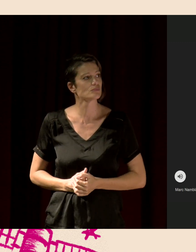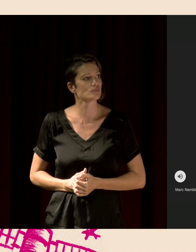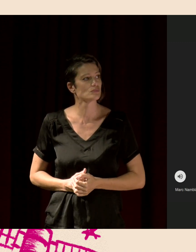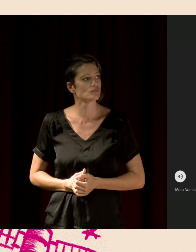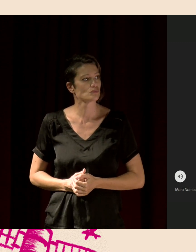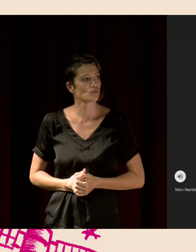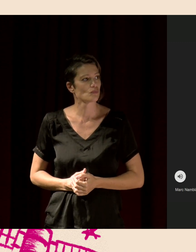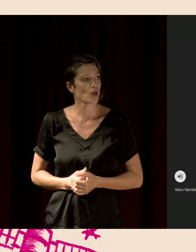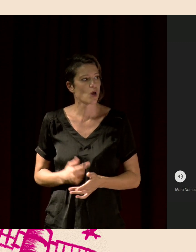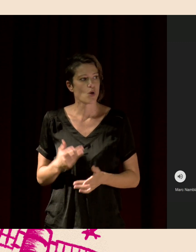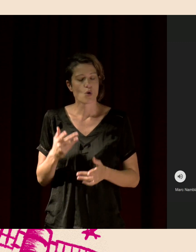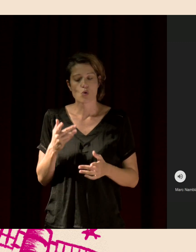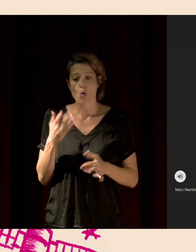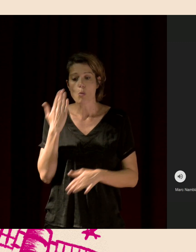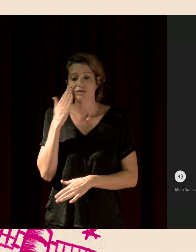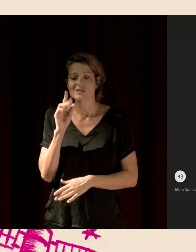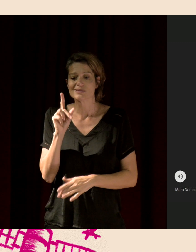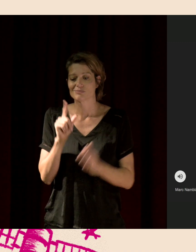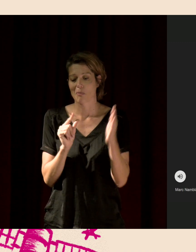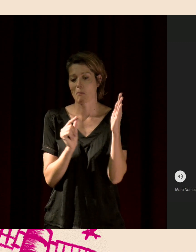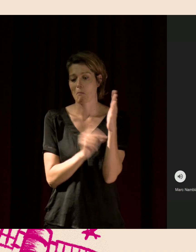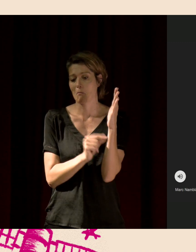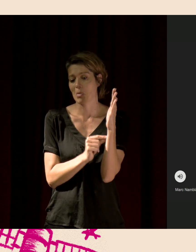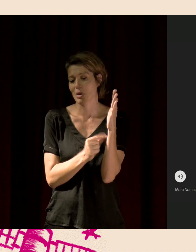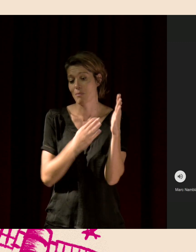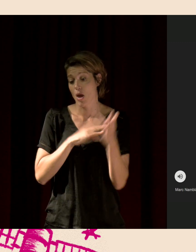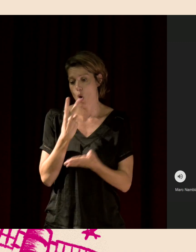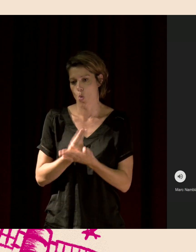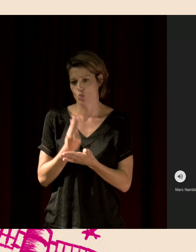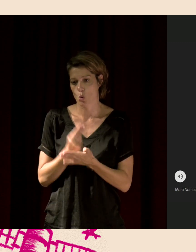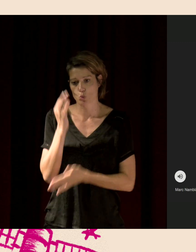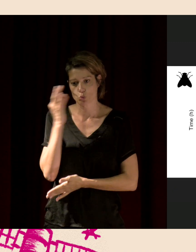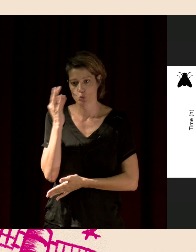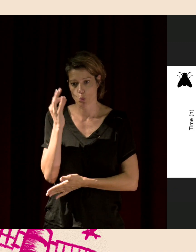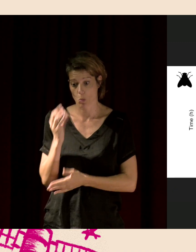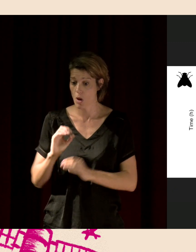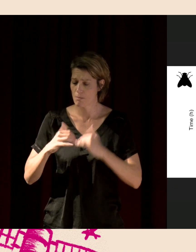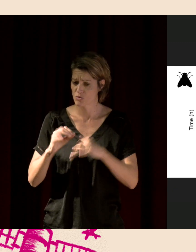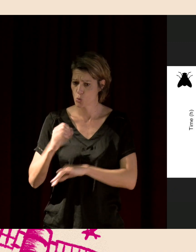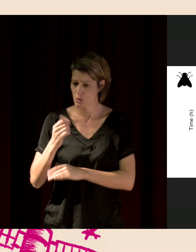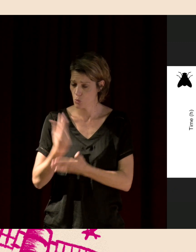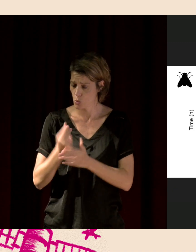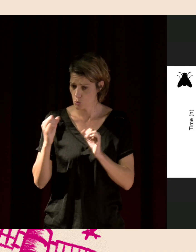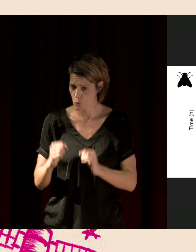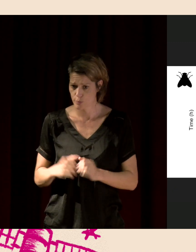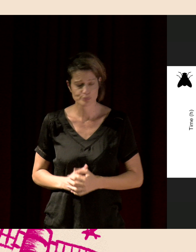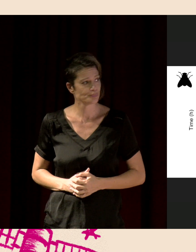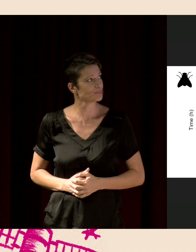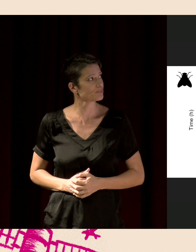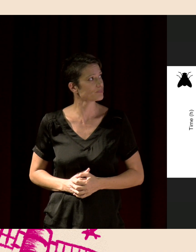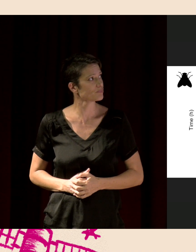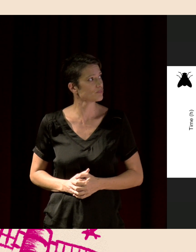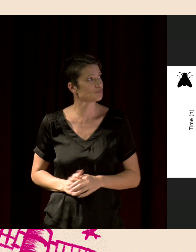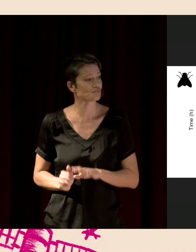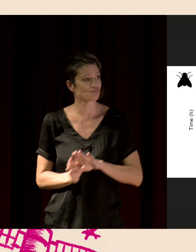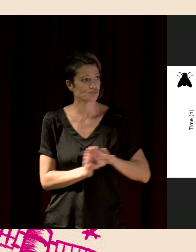Je ne pas repasser le son, c'est la même chose que tout à l'heure. Mais on peut le faire de manière automatique. Et donc, en développant des